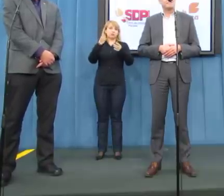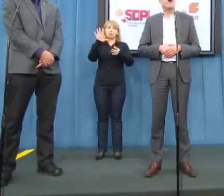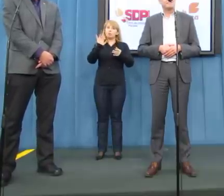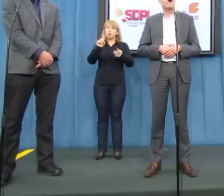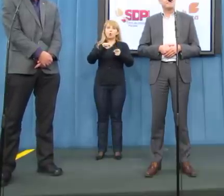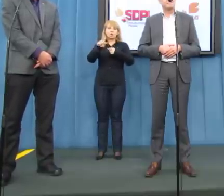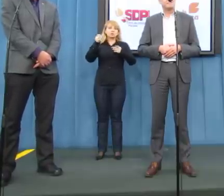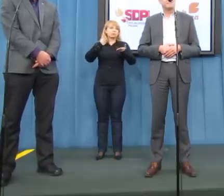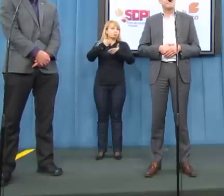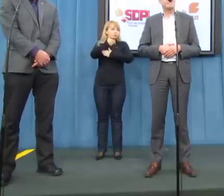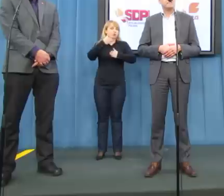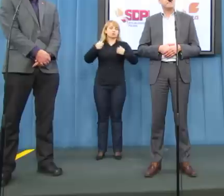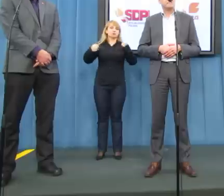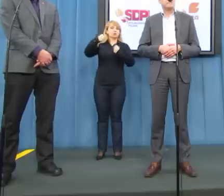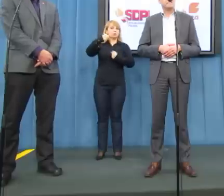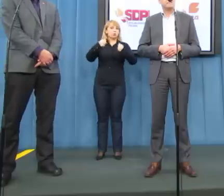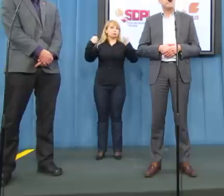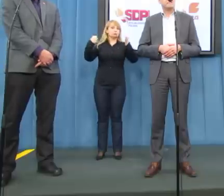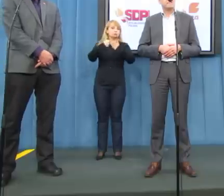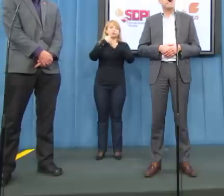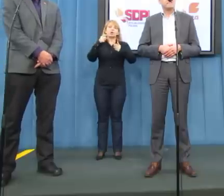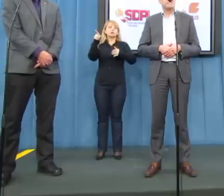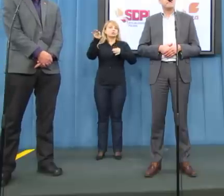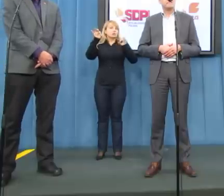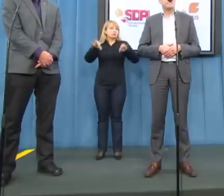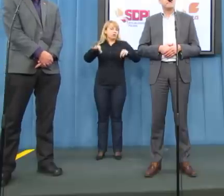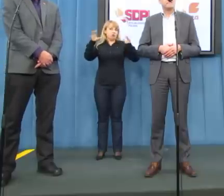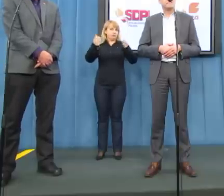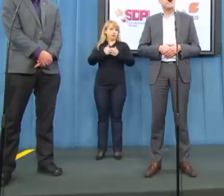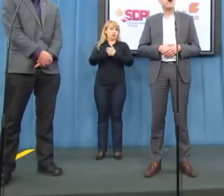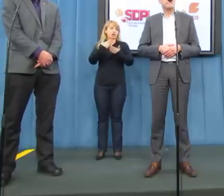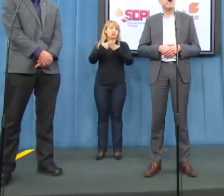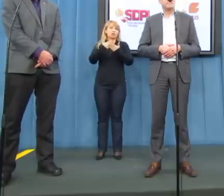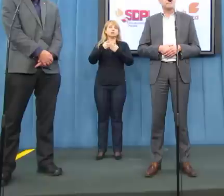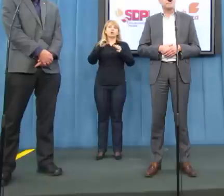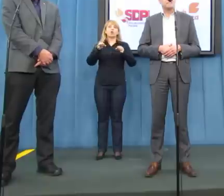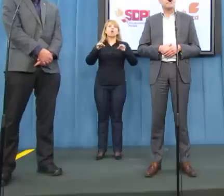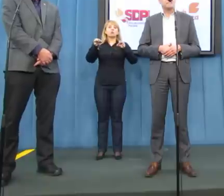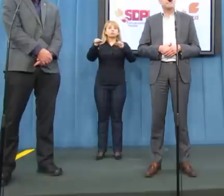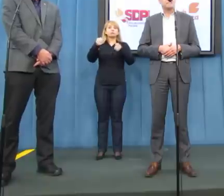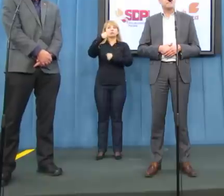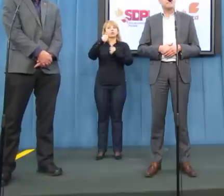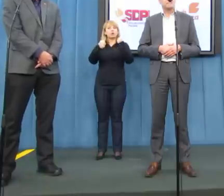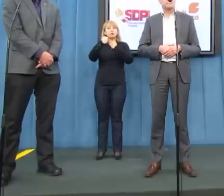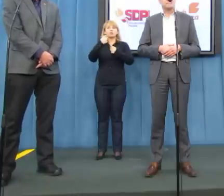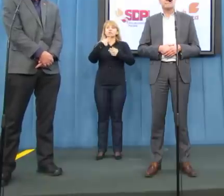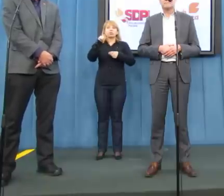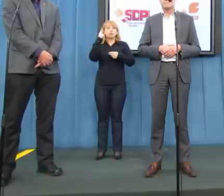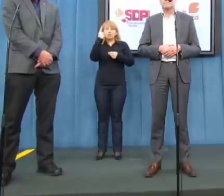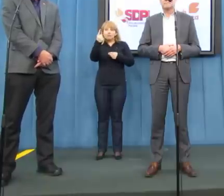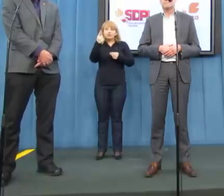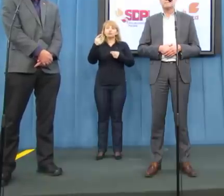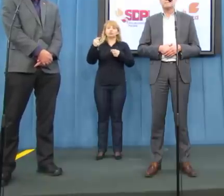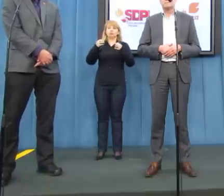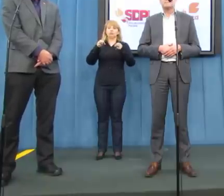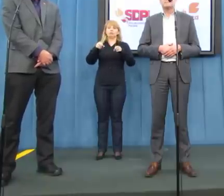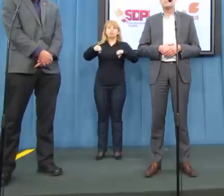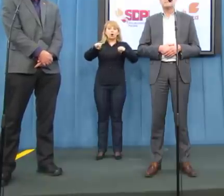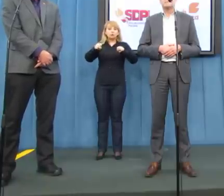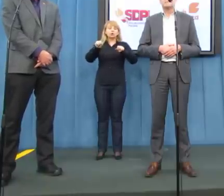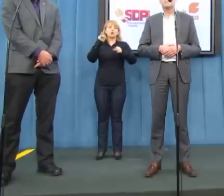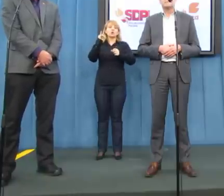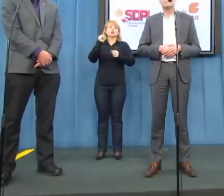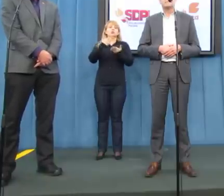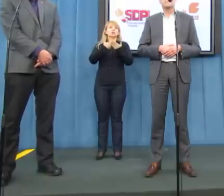często padają ofiarą nieswoich błędów, błędów kierowców, którzy nie dostrzegają motocykli, uważają, że ich nie ma na drodze. No i